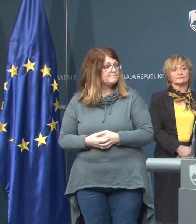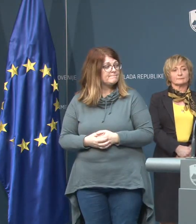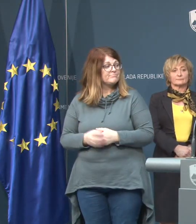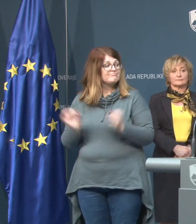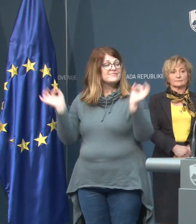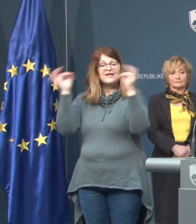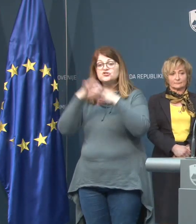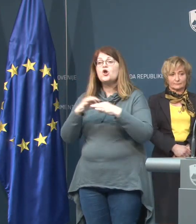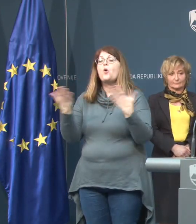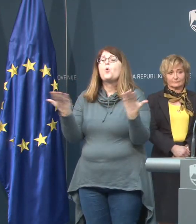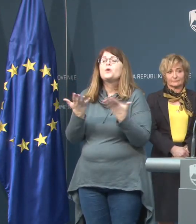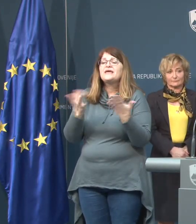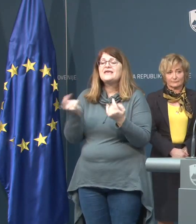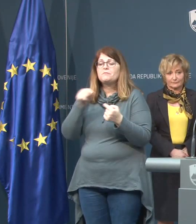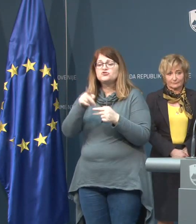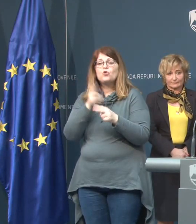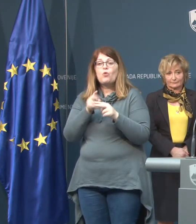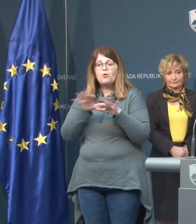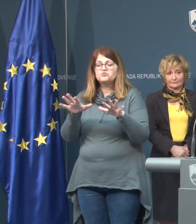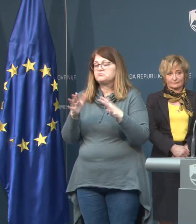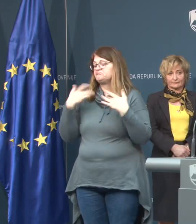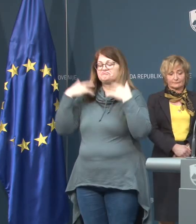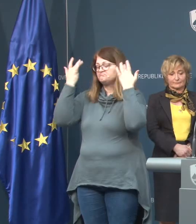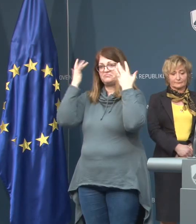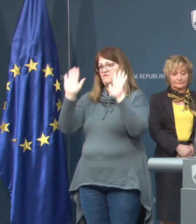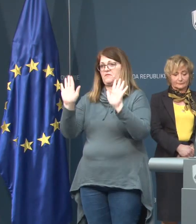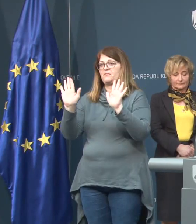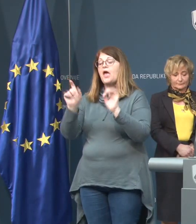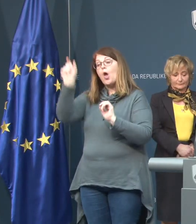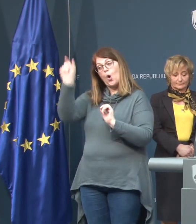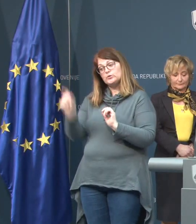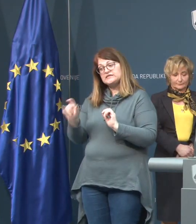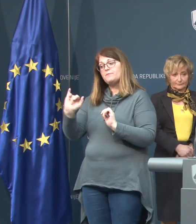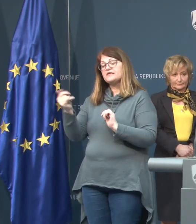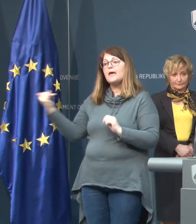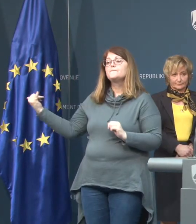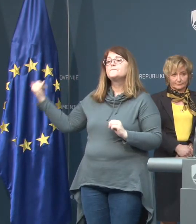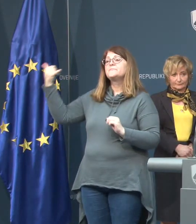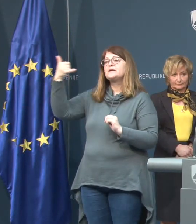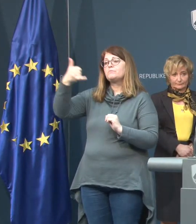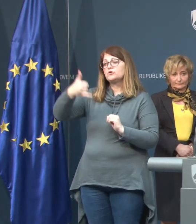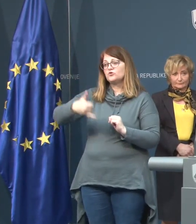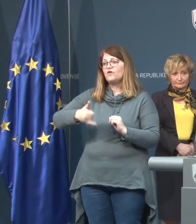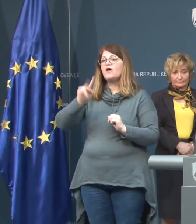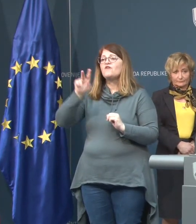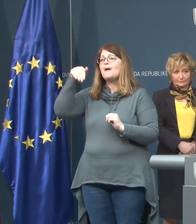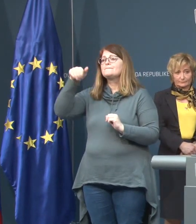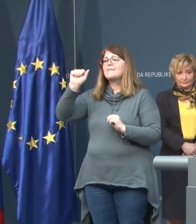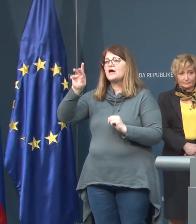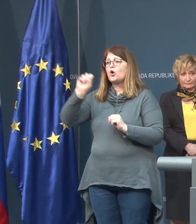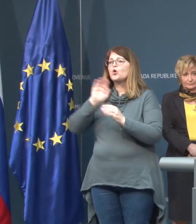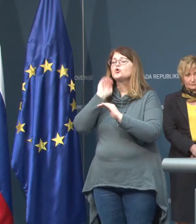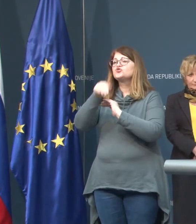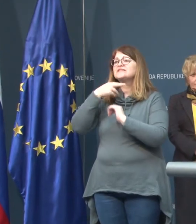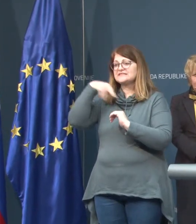Žal, kje je prišlo do okužbe, ne moremo vedeti. Oseba je pripetovala v Maroko čez